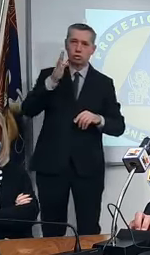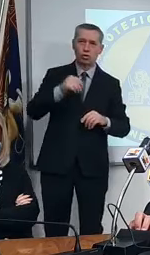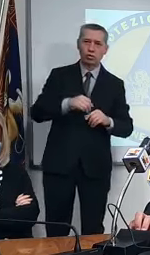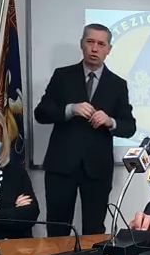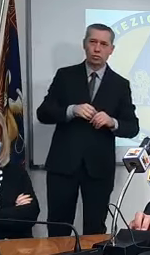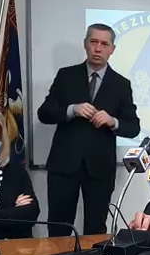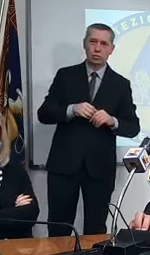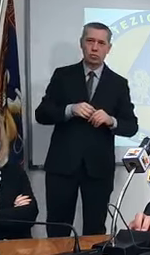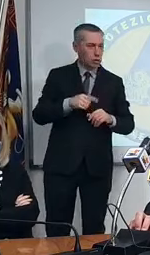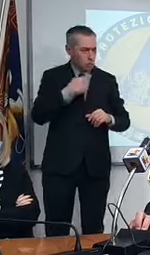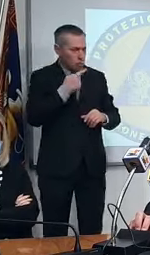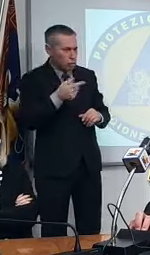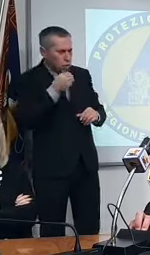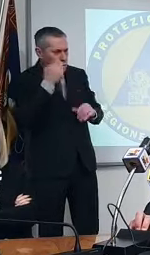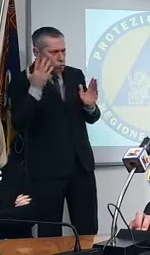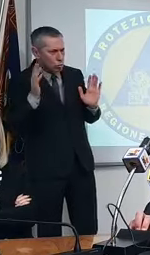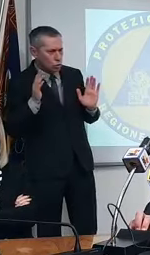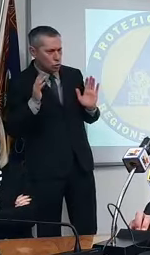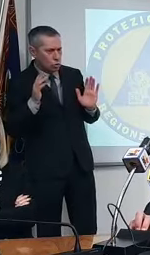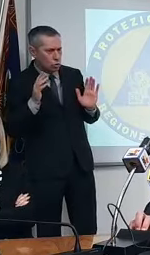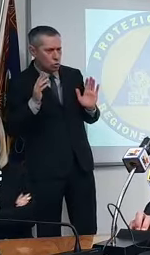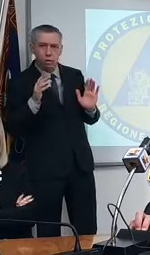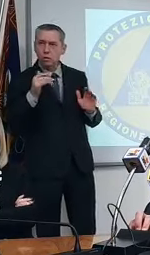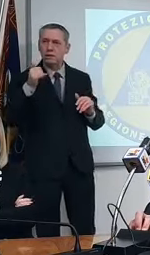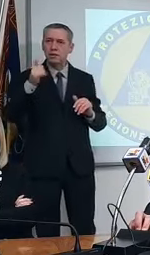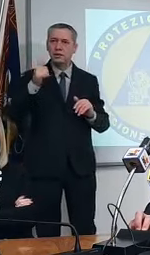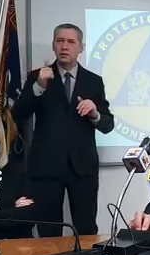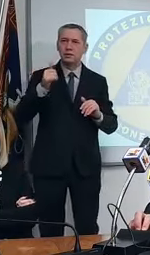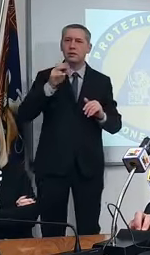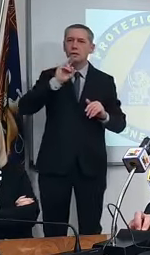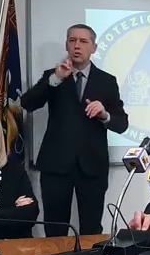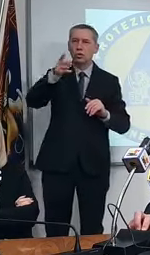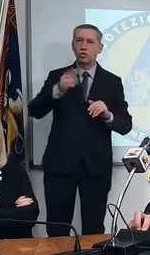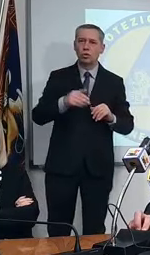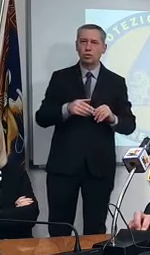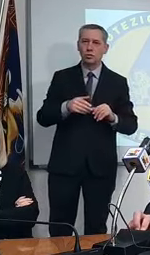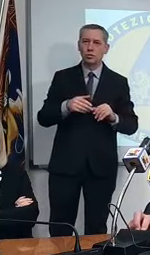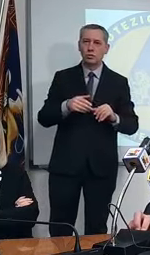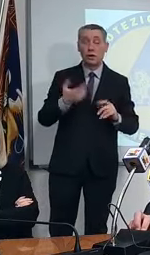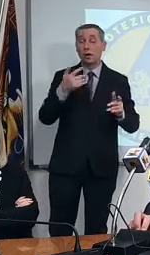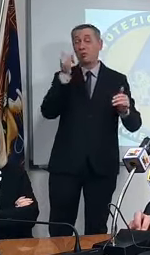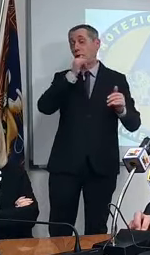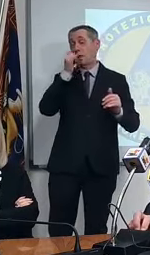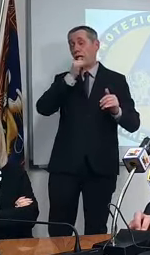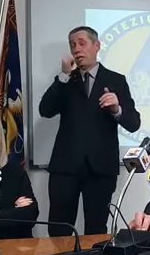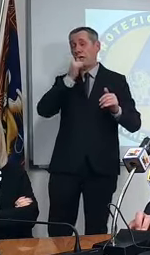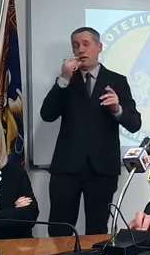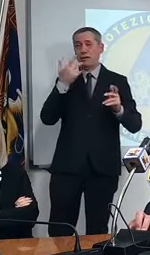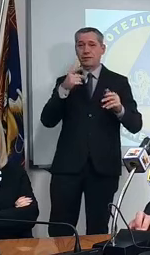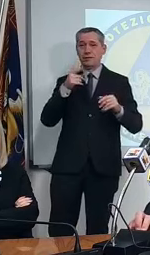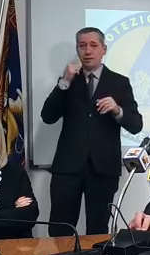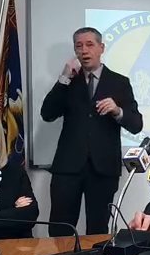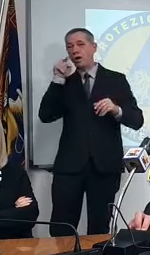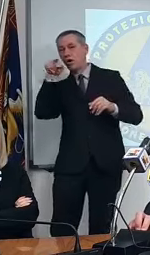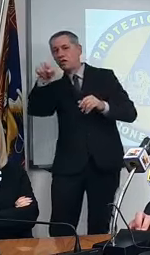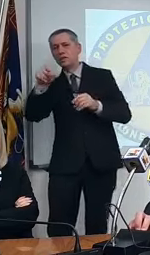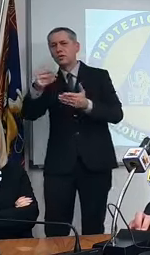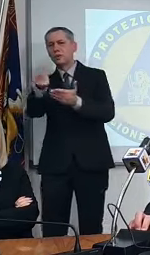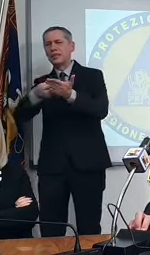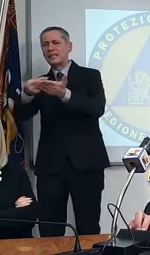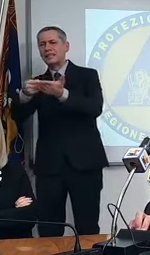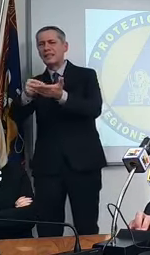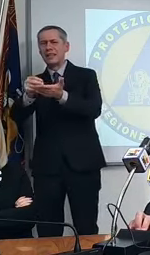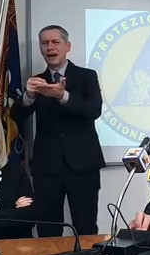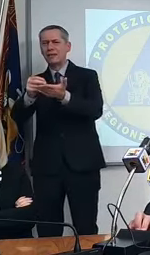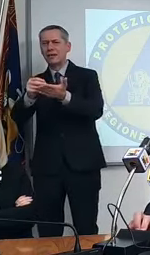ho detto buongiorno all'inizio sì sì sì sì lo hai detto ti ho risposto mi ero distrato ho visto Carlo che disegnava stavo cercando di capire che